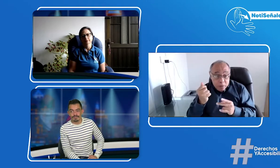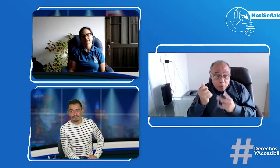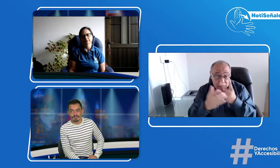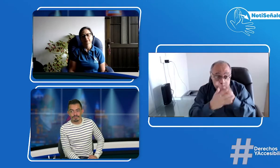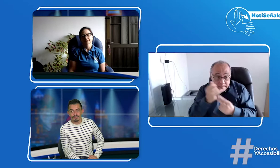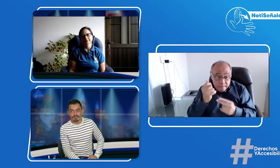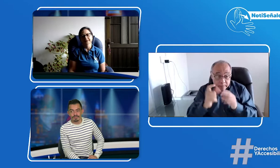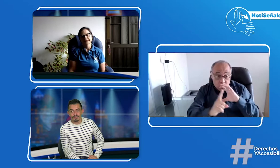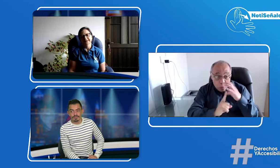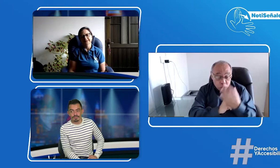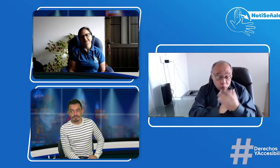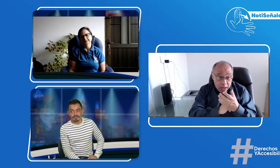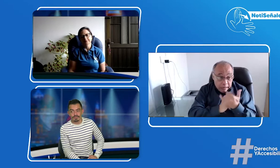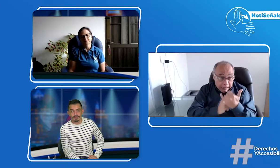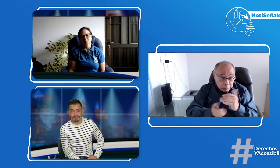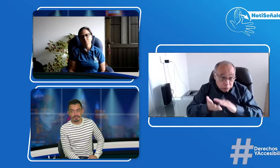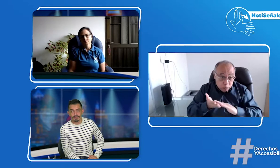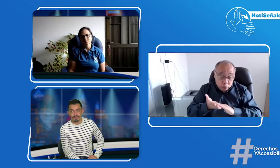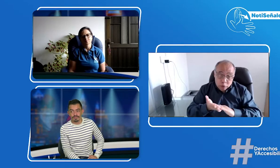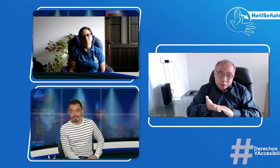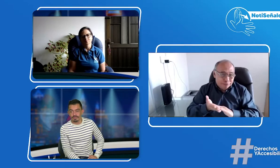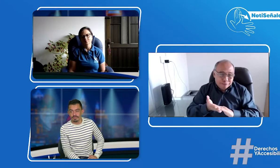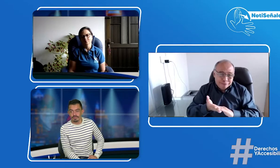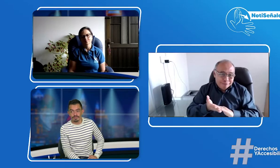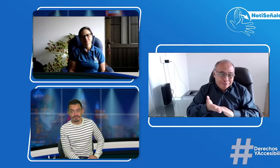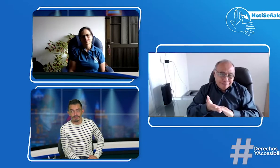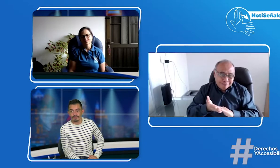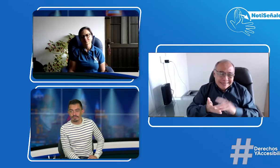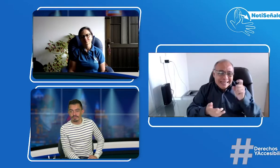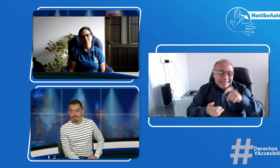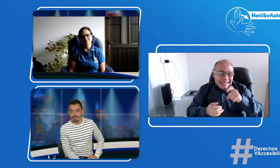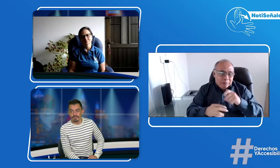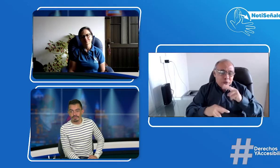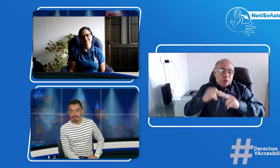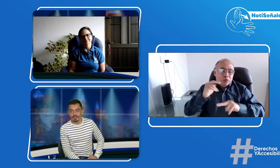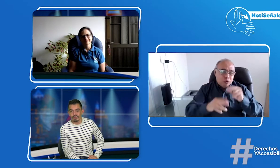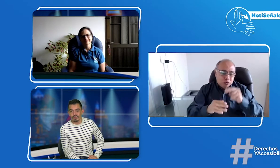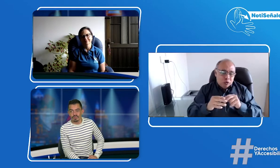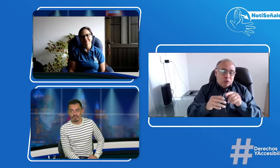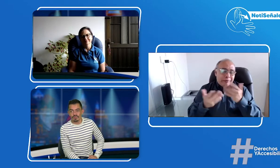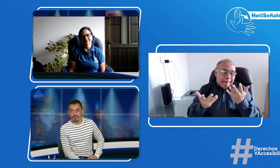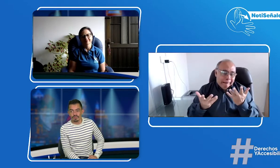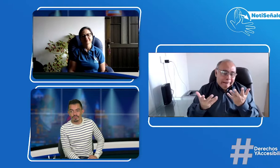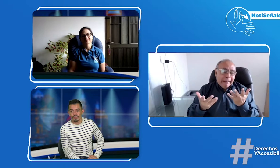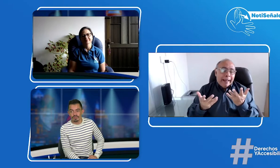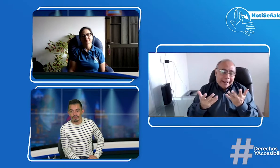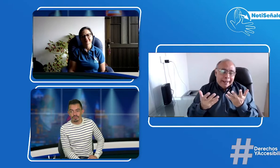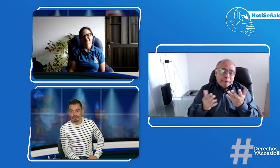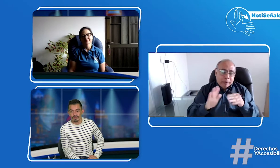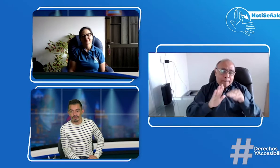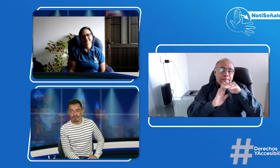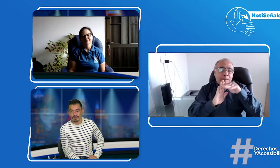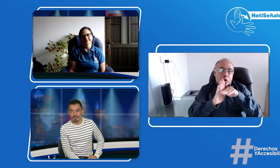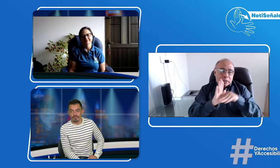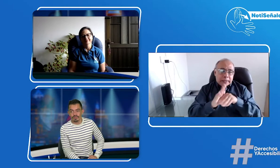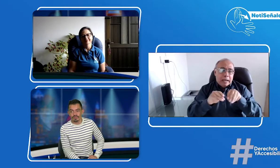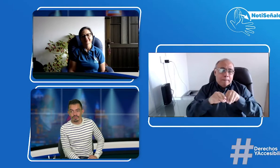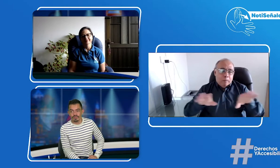pero también necesitamos que se hable del tema de la educación bilingüe y cultural. Incluso también están trabajando en temas de guía e intérprete.